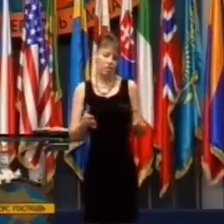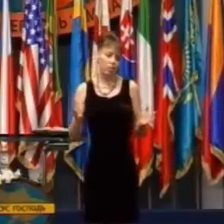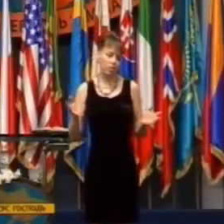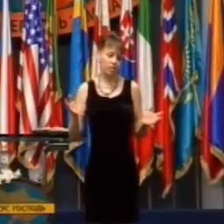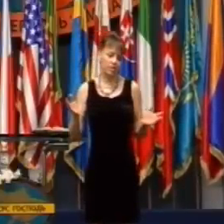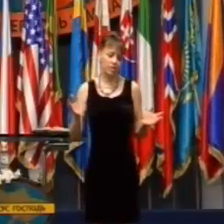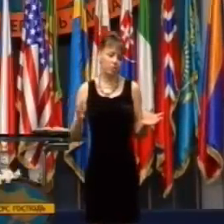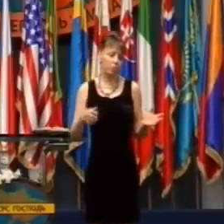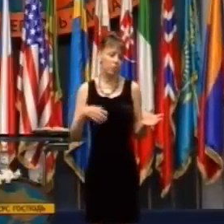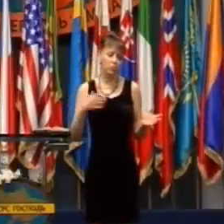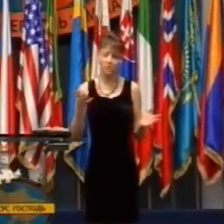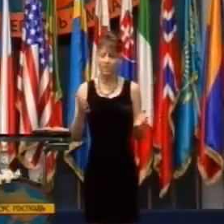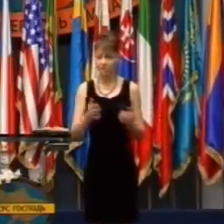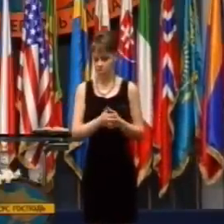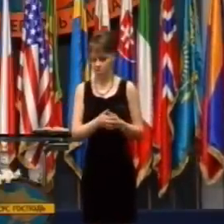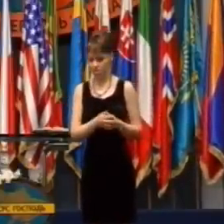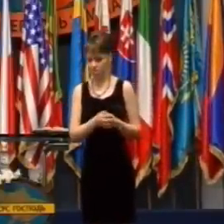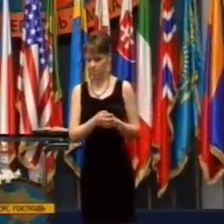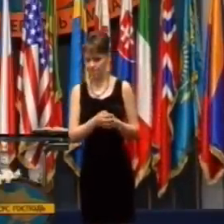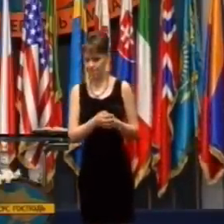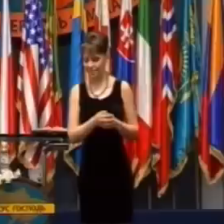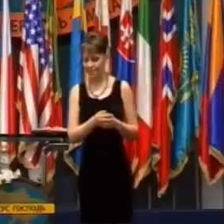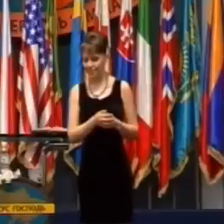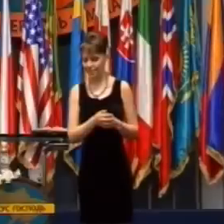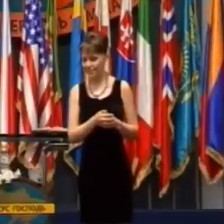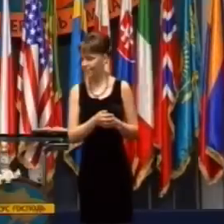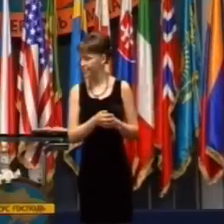Lekár povedal, to môžu byť celé mesiace.